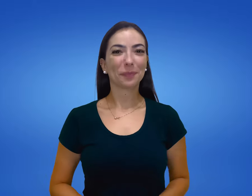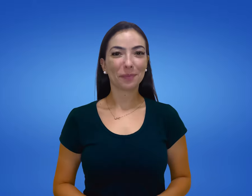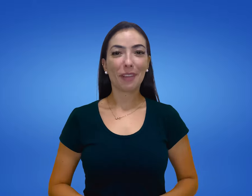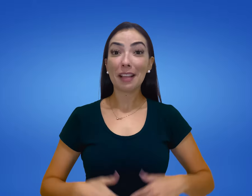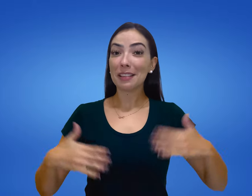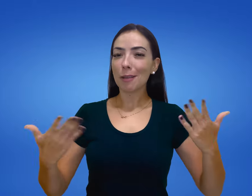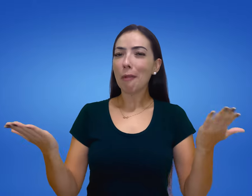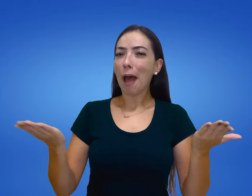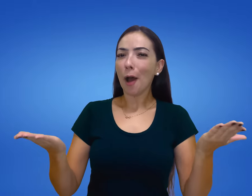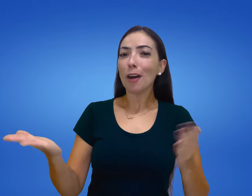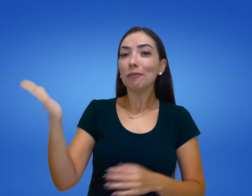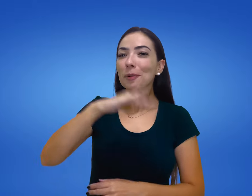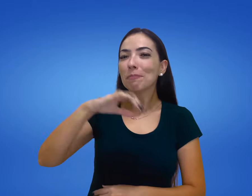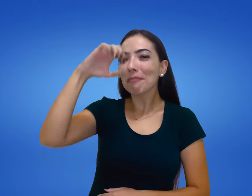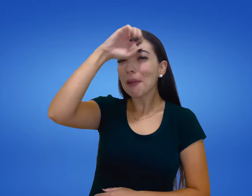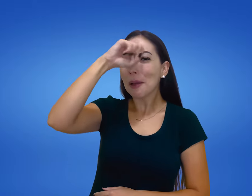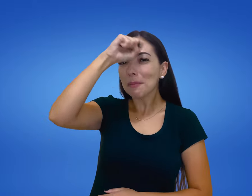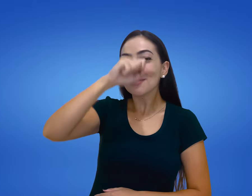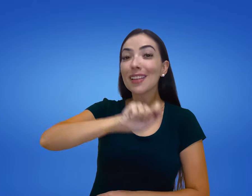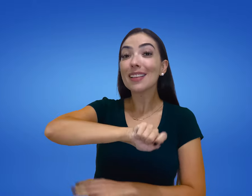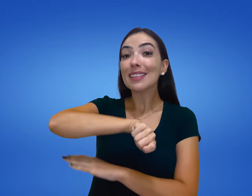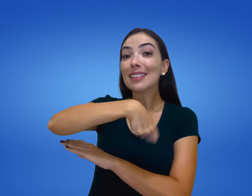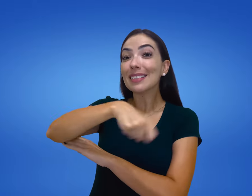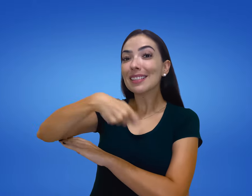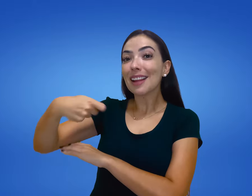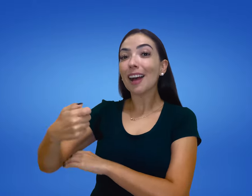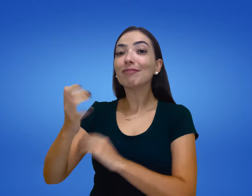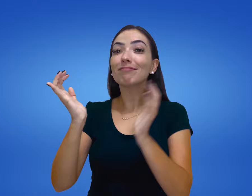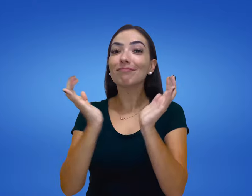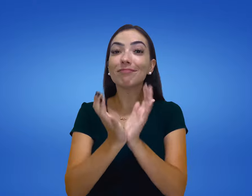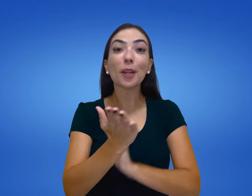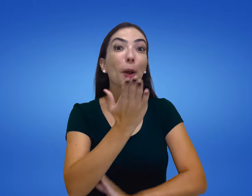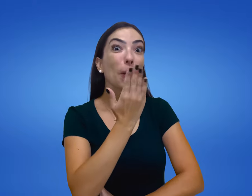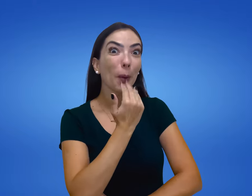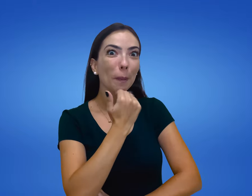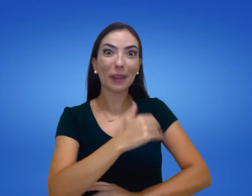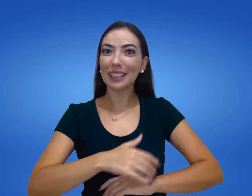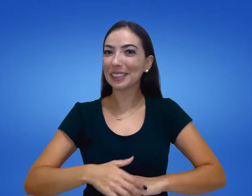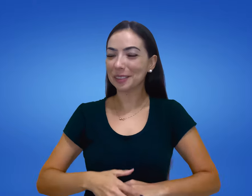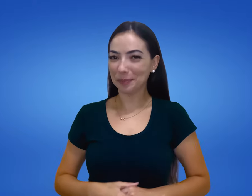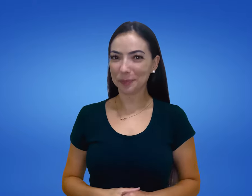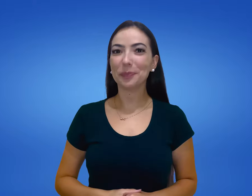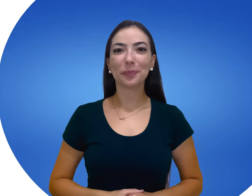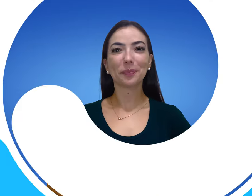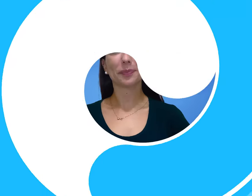Então, vamos aprender sinais relacionados a alguns grupos de comidas?